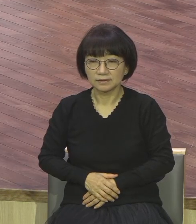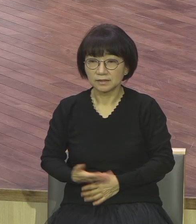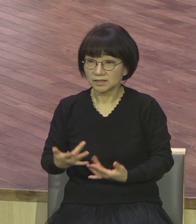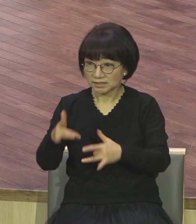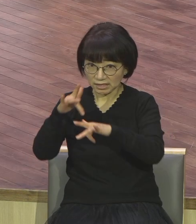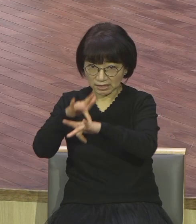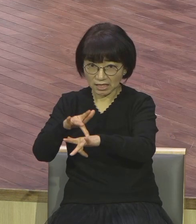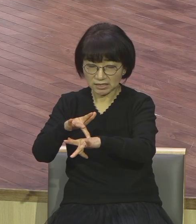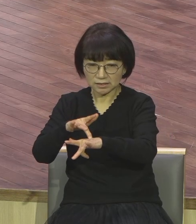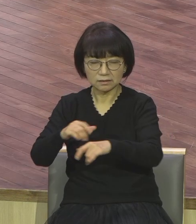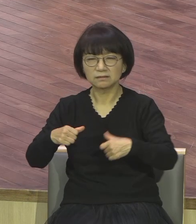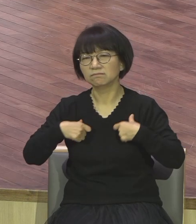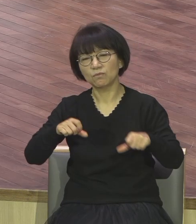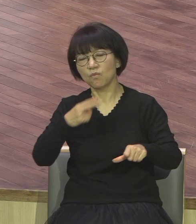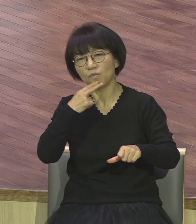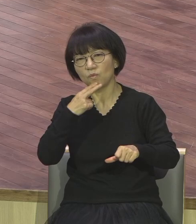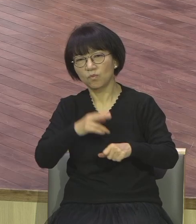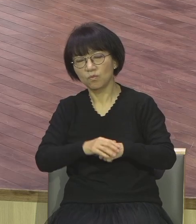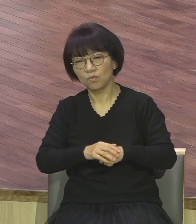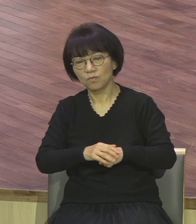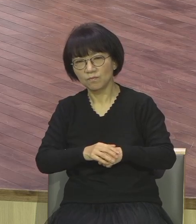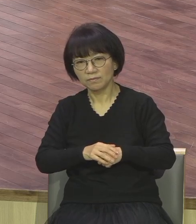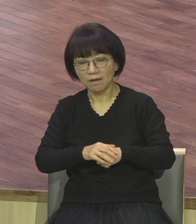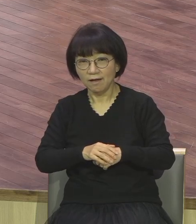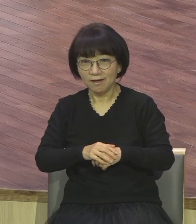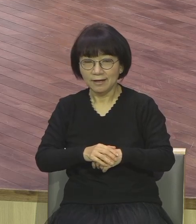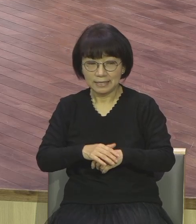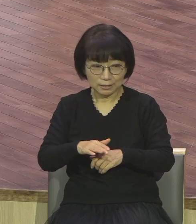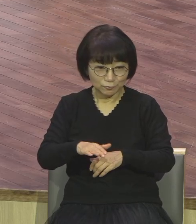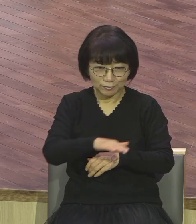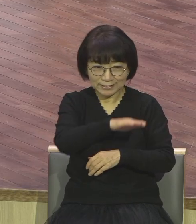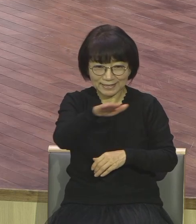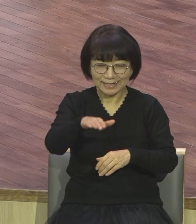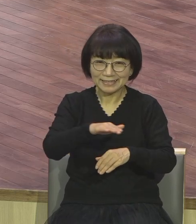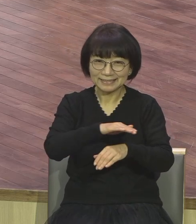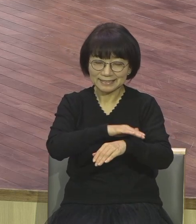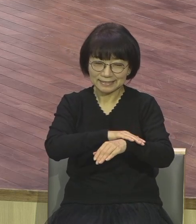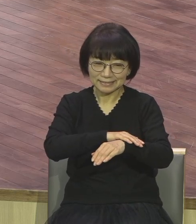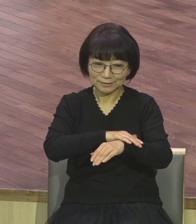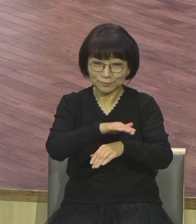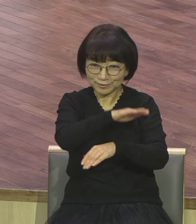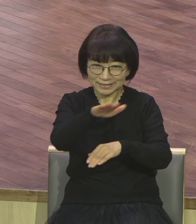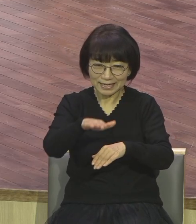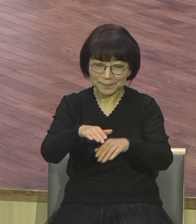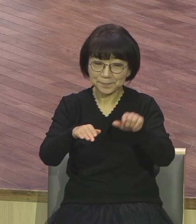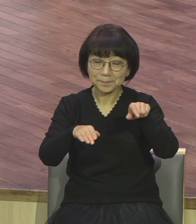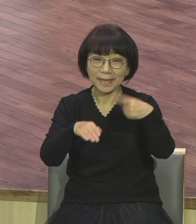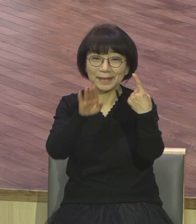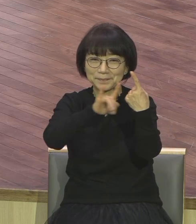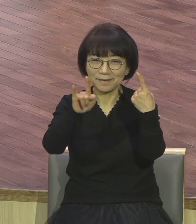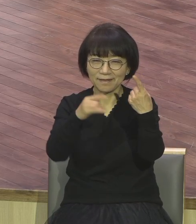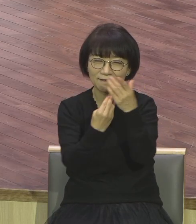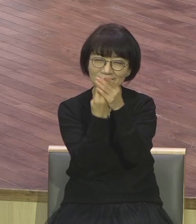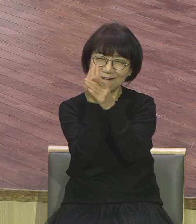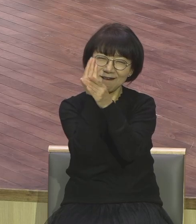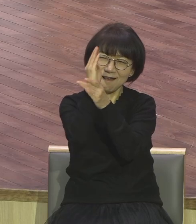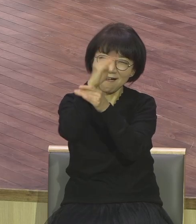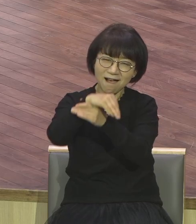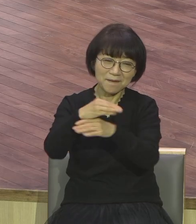아닙니다 우리는 백배의 결실을 하도록 백배의 결실을 원하지만 그 못 맺도록 절대